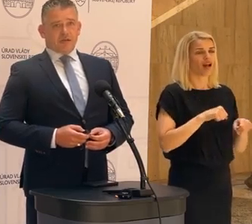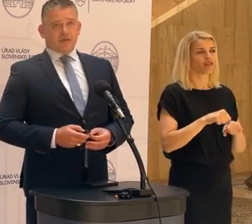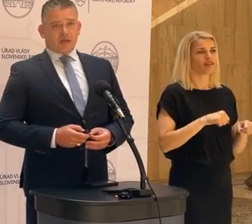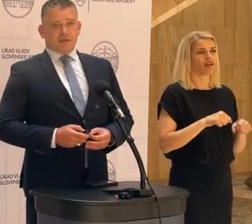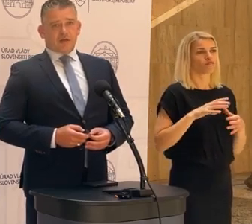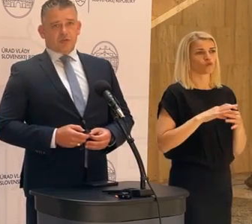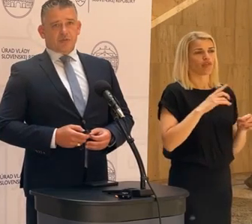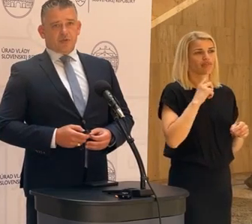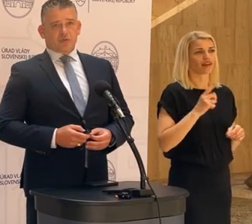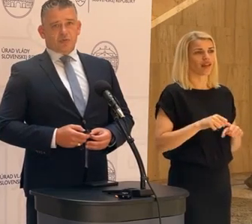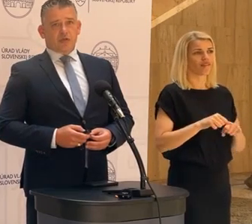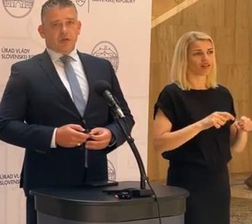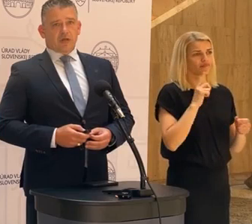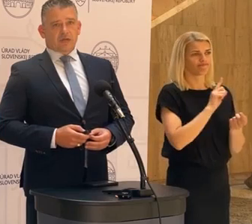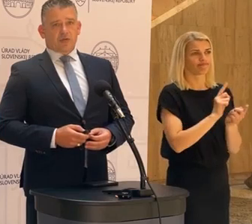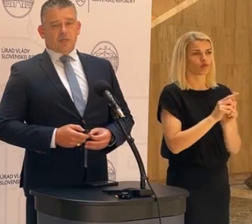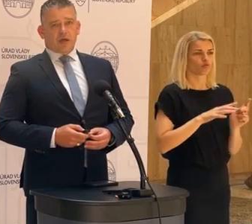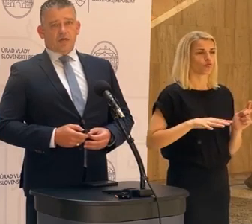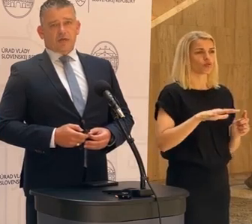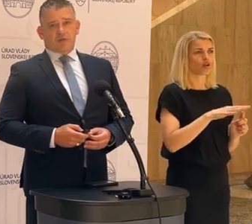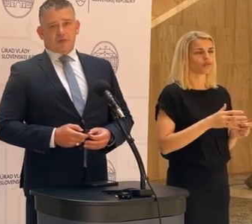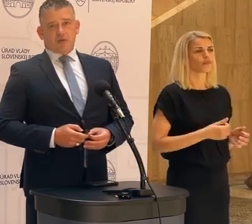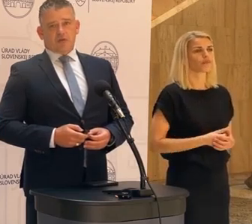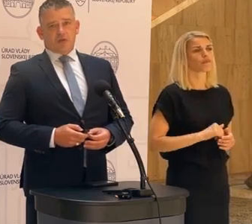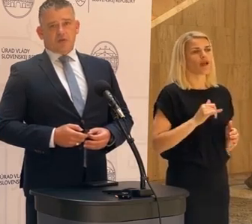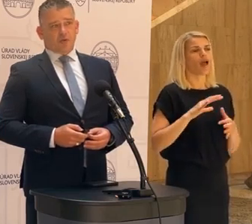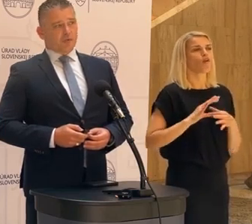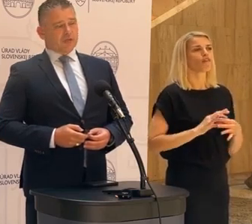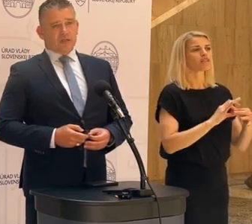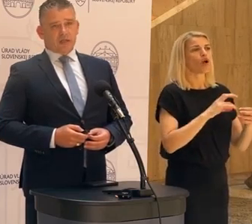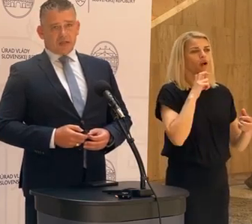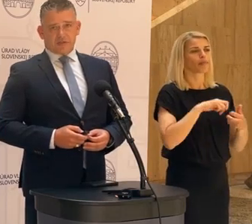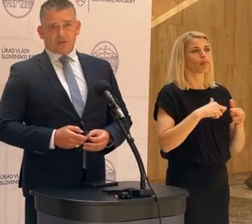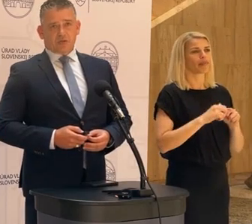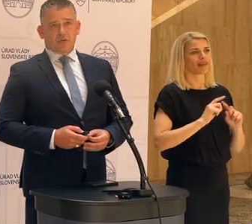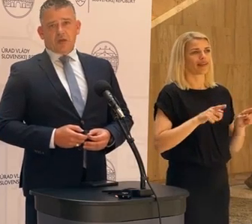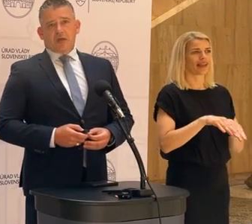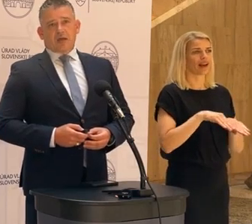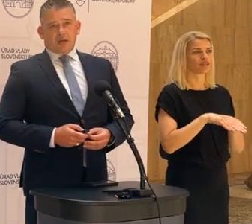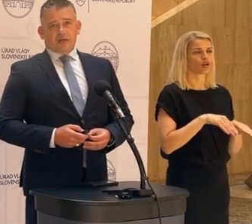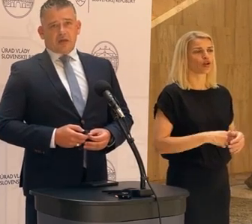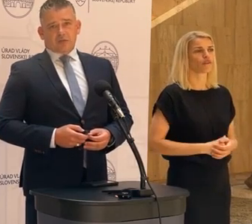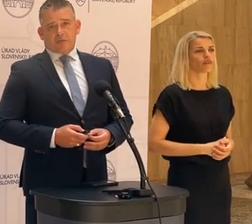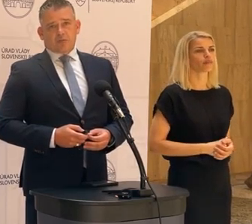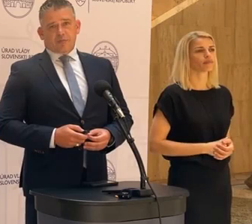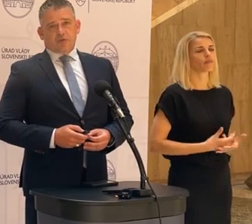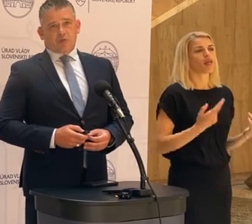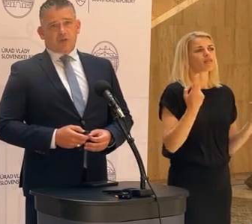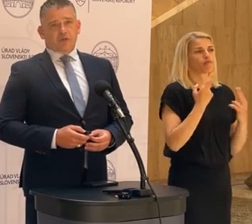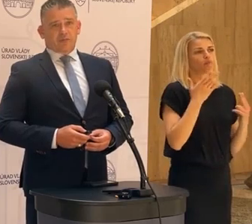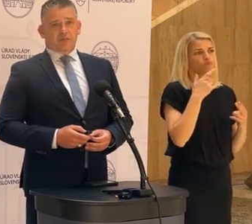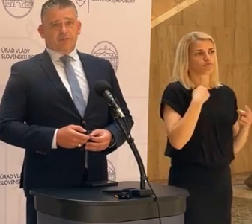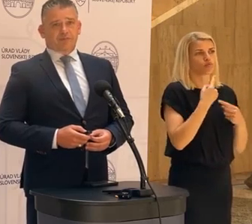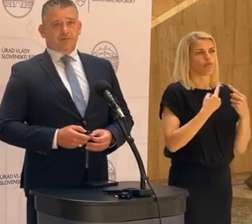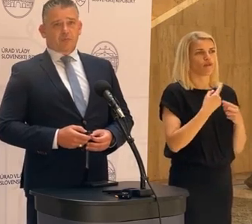toho nariadenia vlády sa musíme zhodnúť na tom aj vo vzťahu k problematike iných rezortov, ale samozrejme budeme o